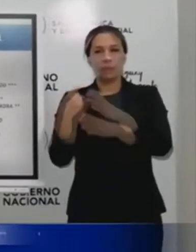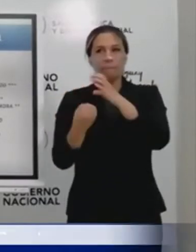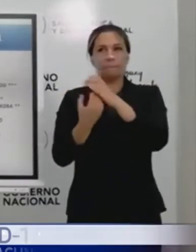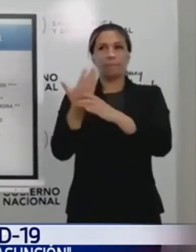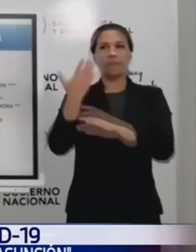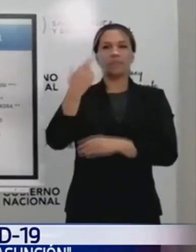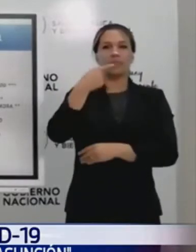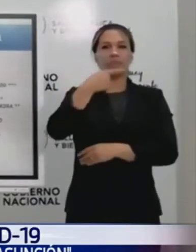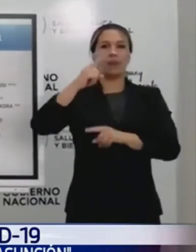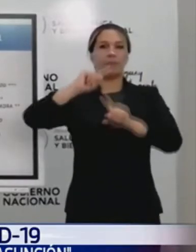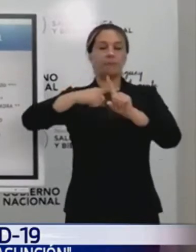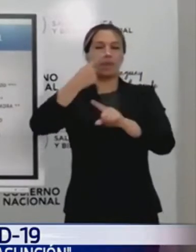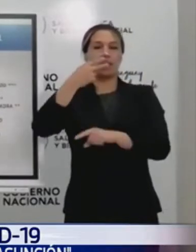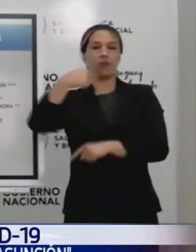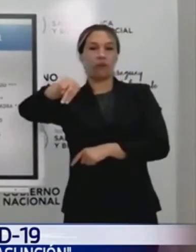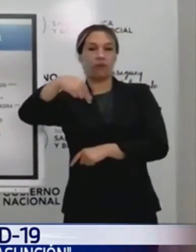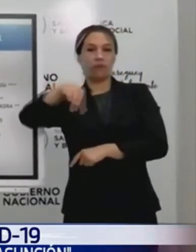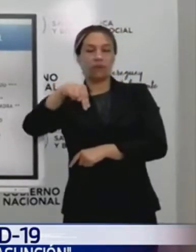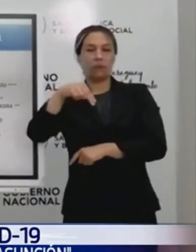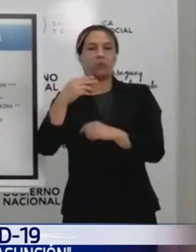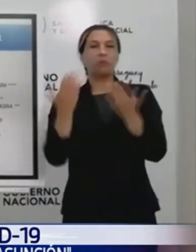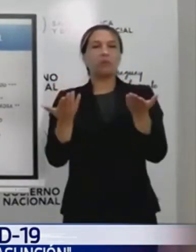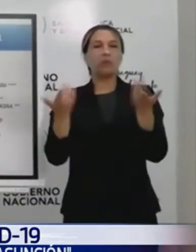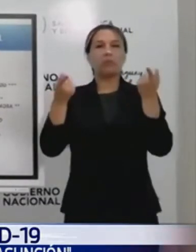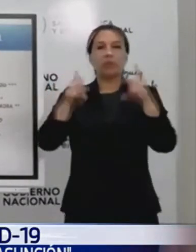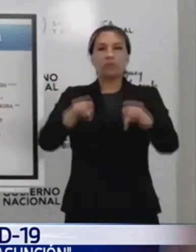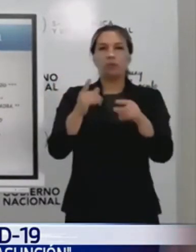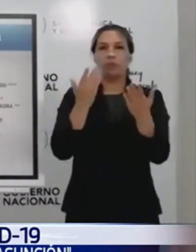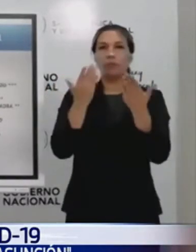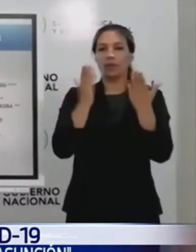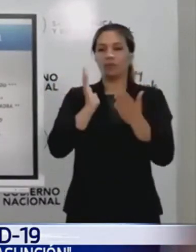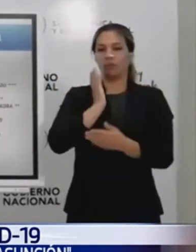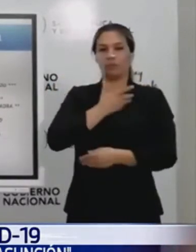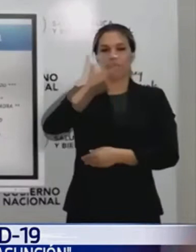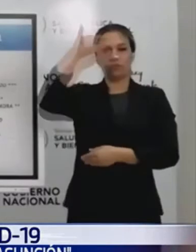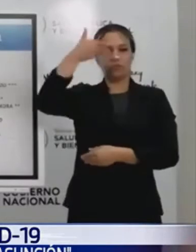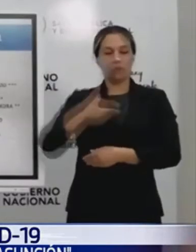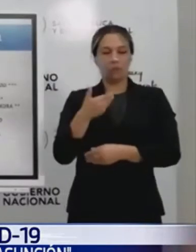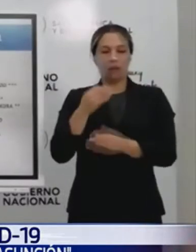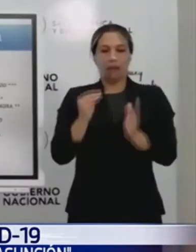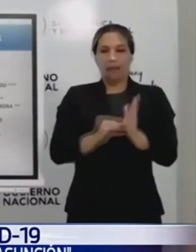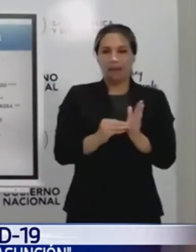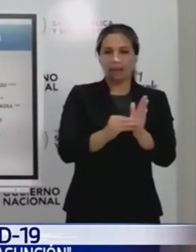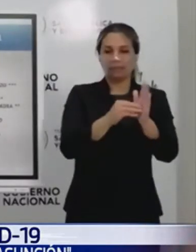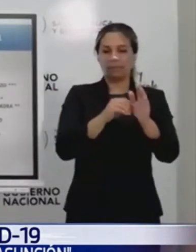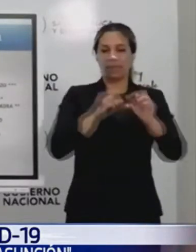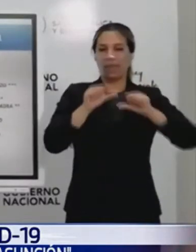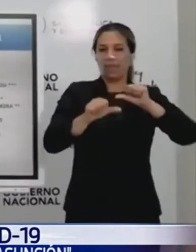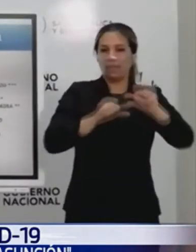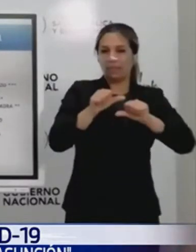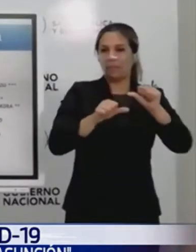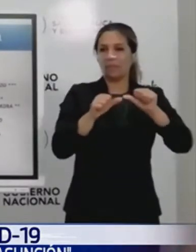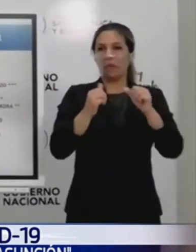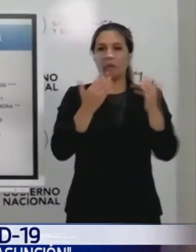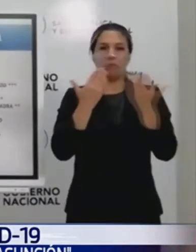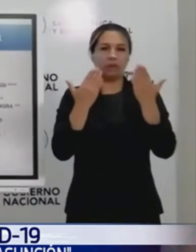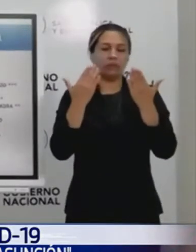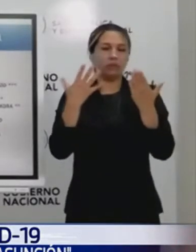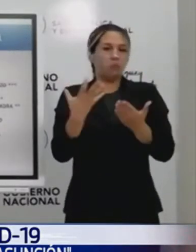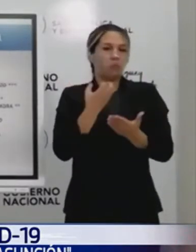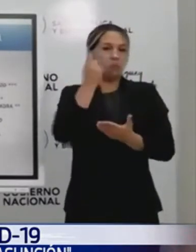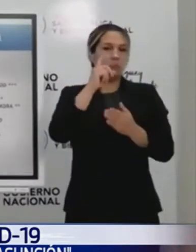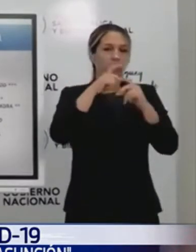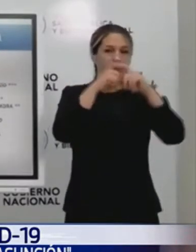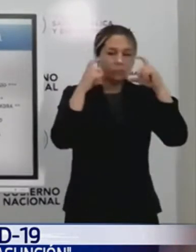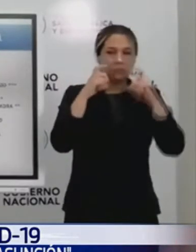principio de noviembre. Algo cambió en nuestra actitud, en nuestras actividades en ese periodo que prácticamente